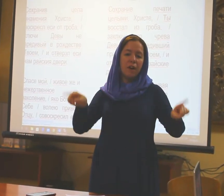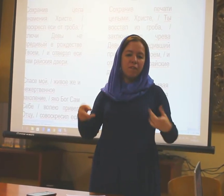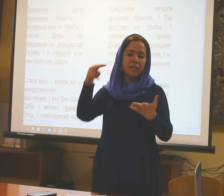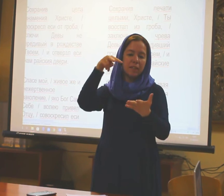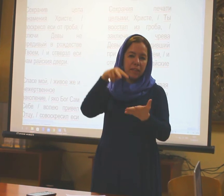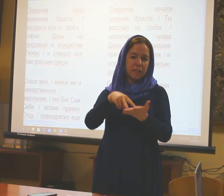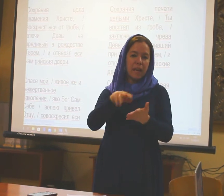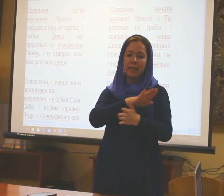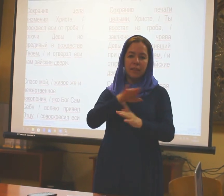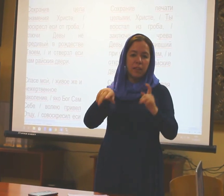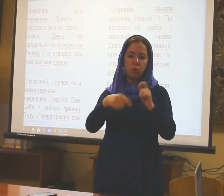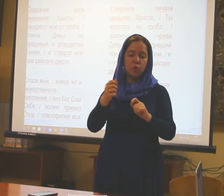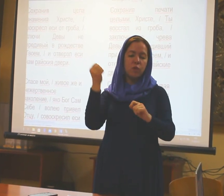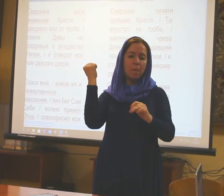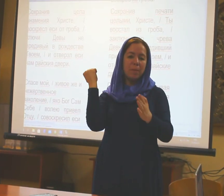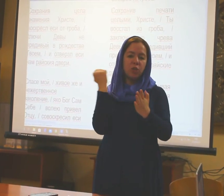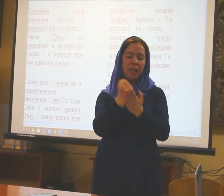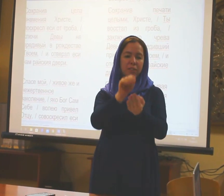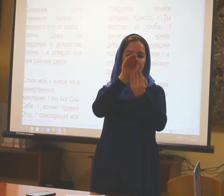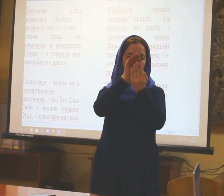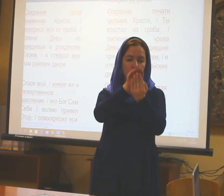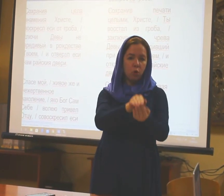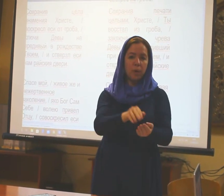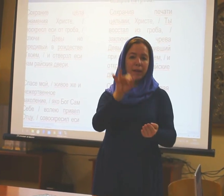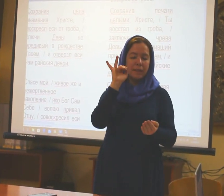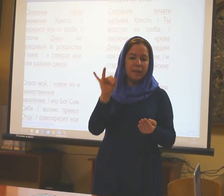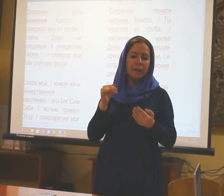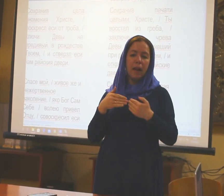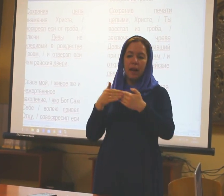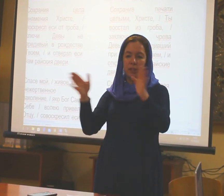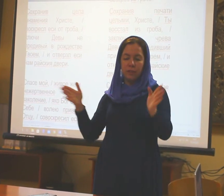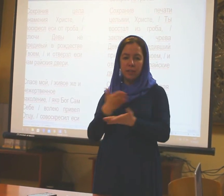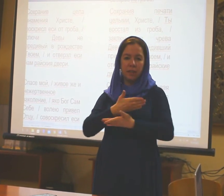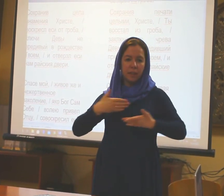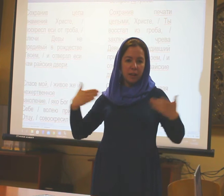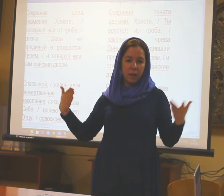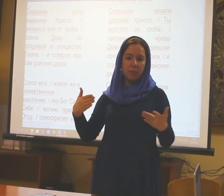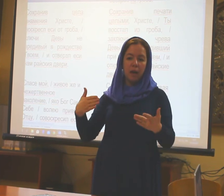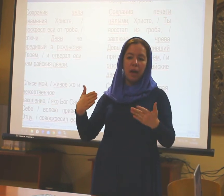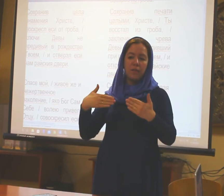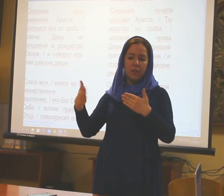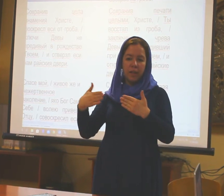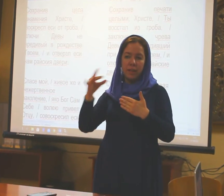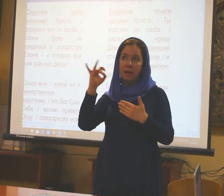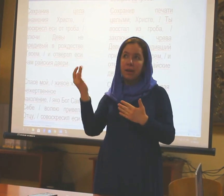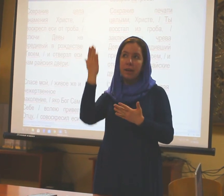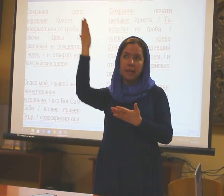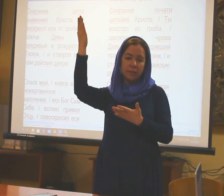воскрес, не нарушив печати гроба и отверз нам двери райские.